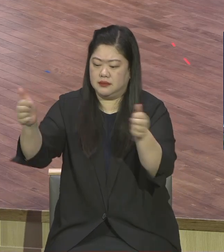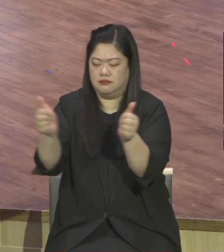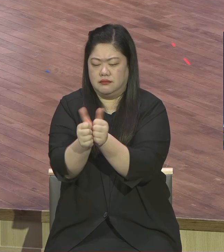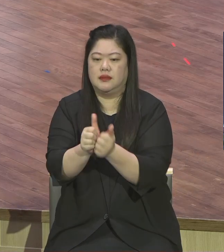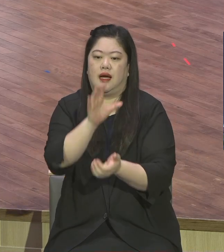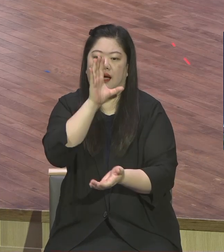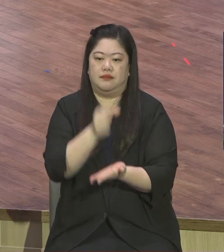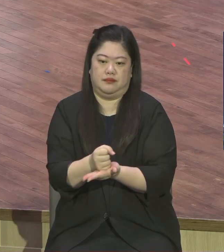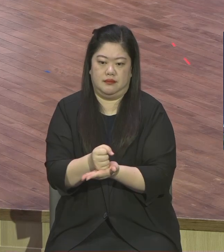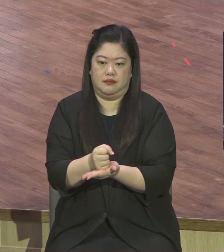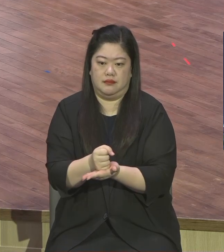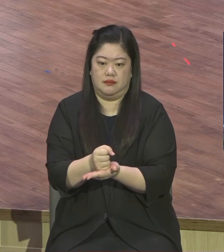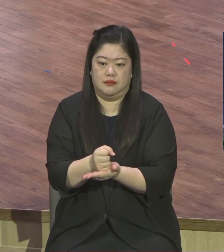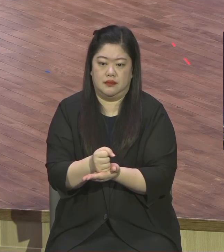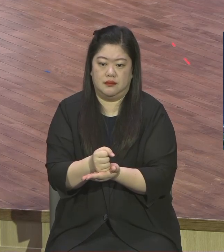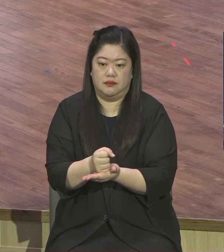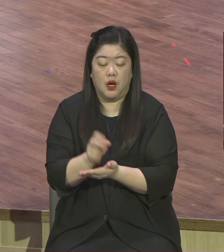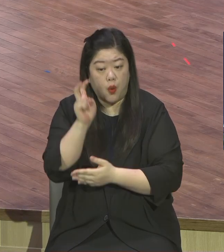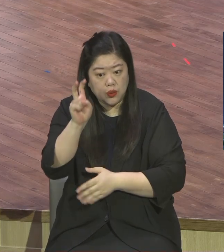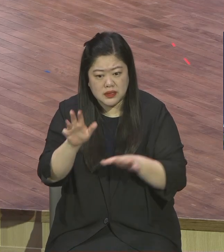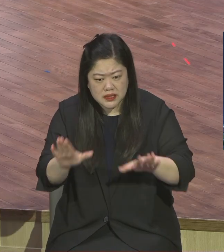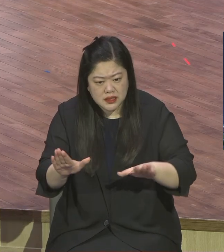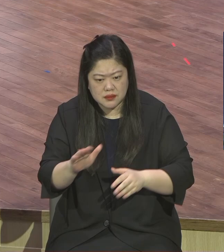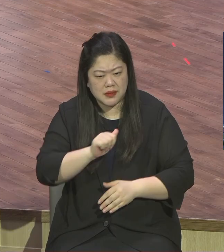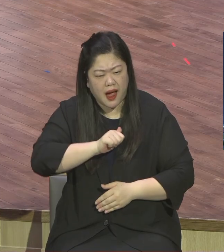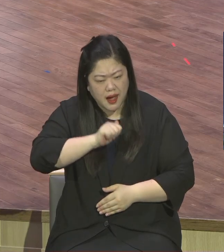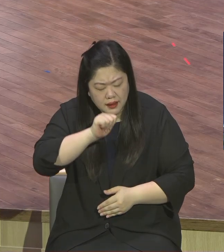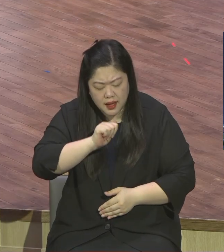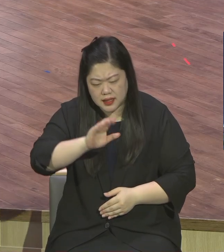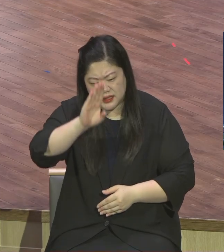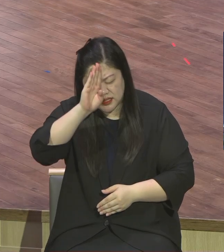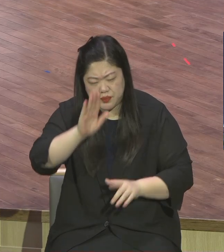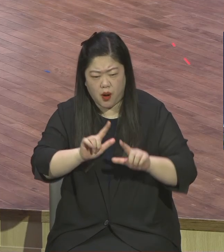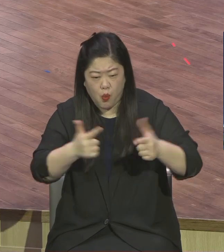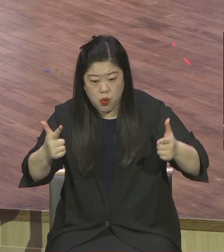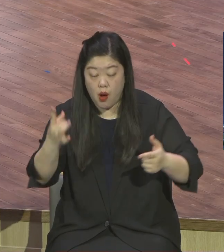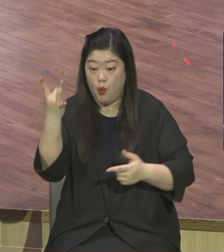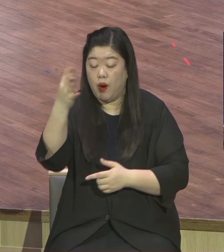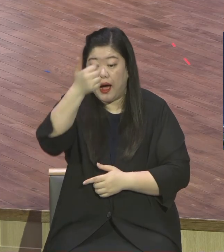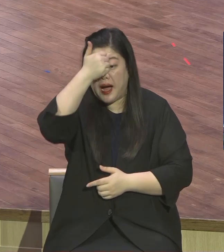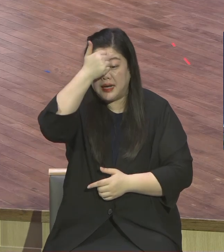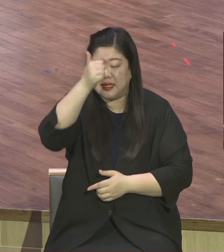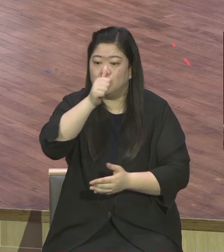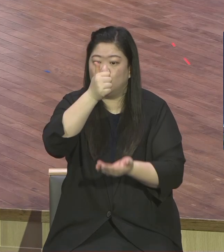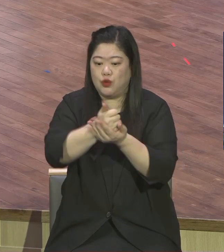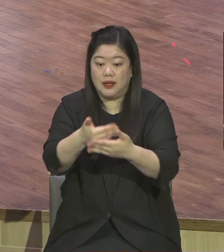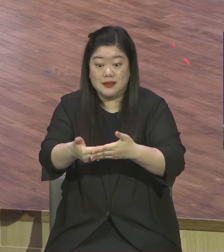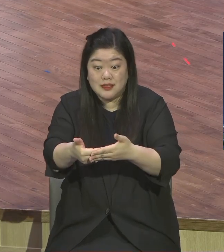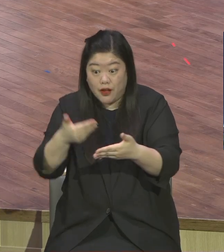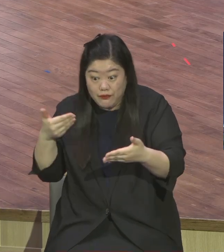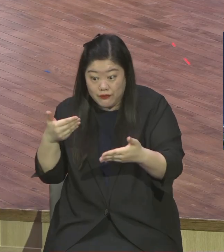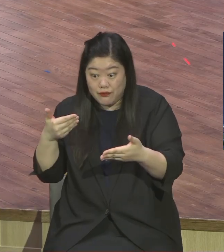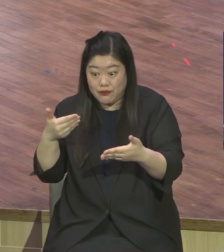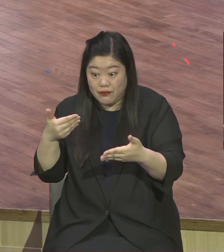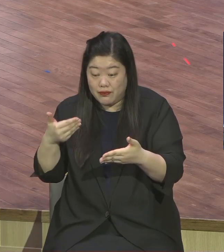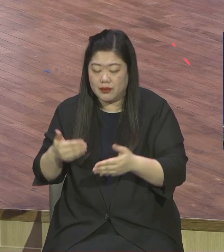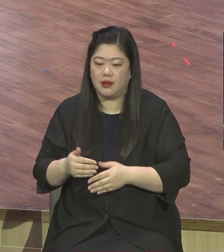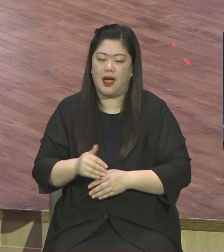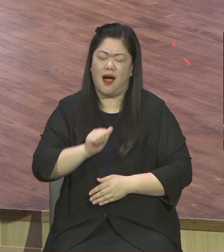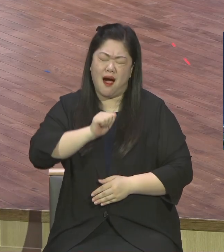고민하고 있는 그 모든 것 없었어요 원래 하나님과 영원히 행복하게